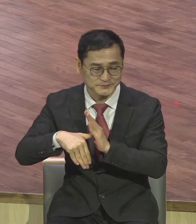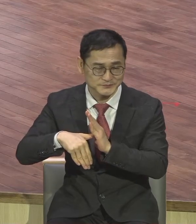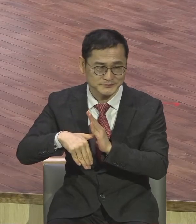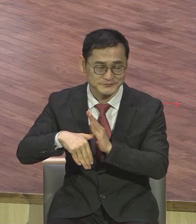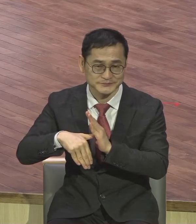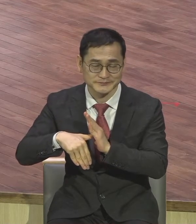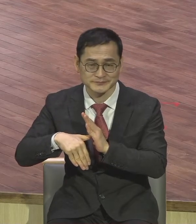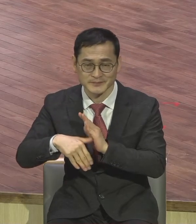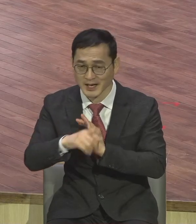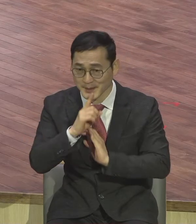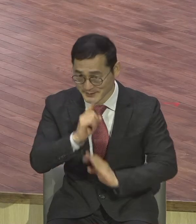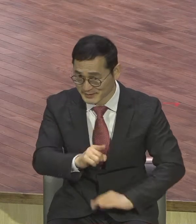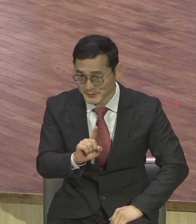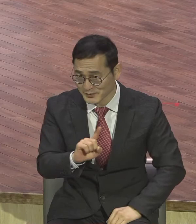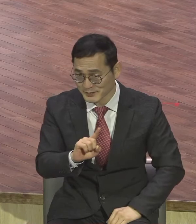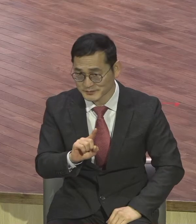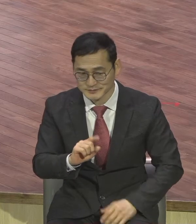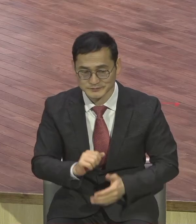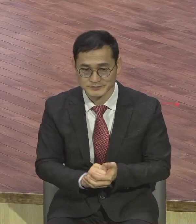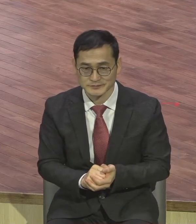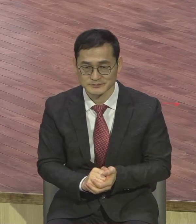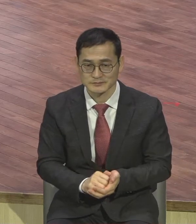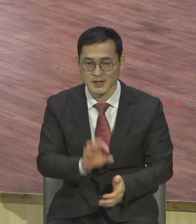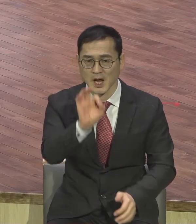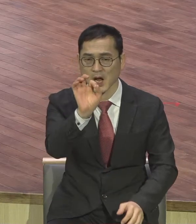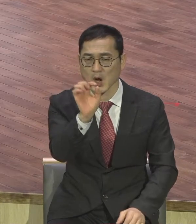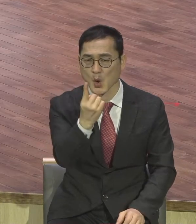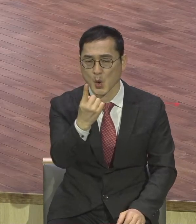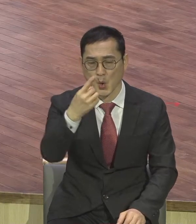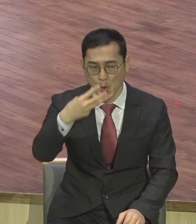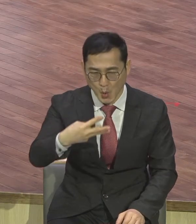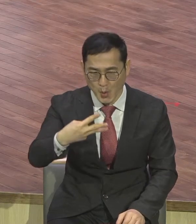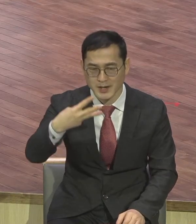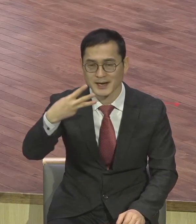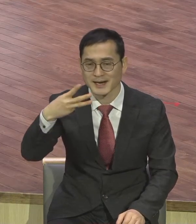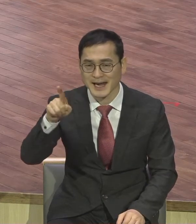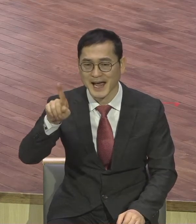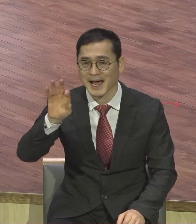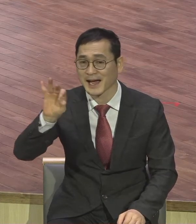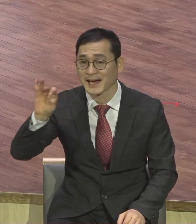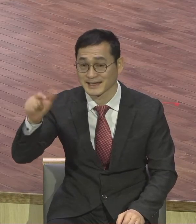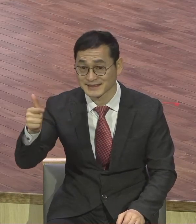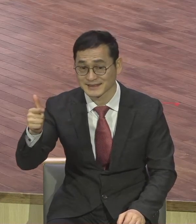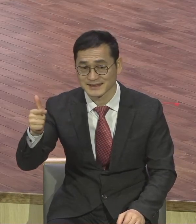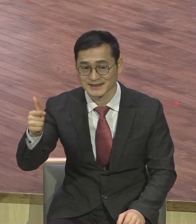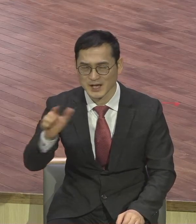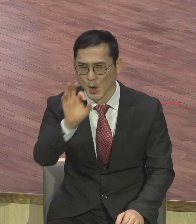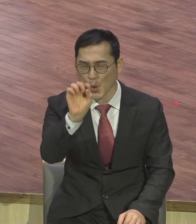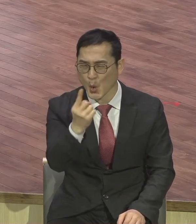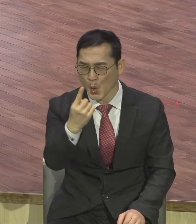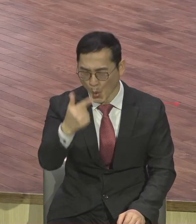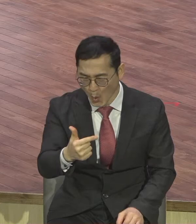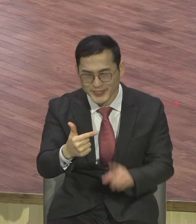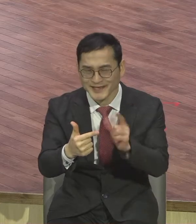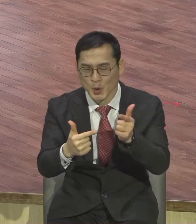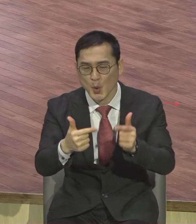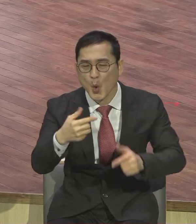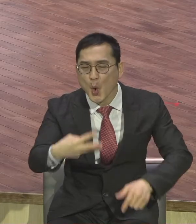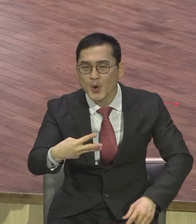온라인 사역이라는 말을 강조했습니다. 온라인이 뭐냐 온라인